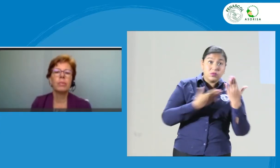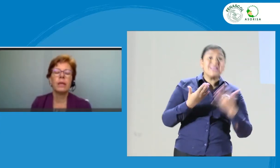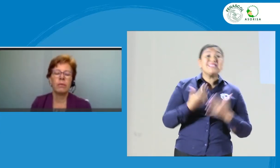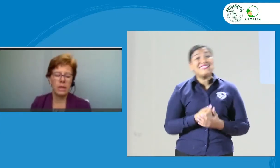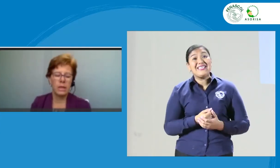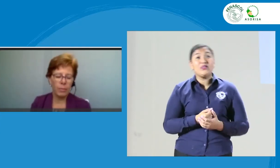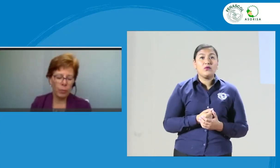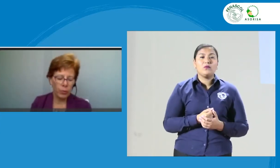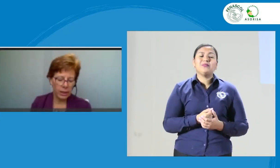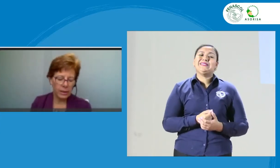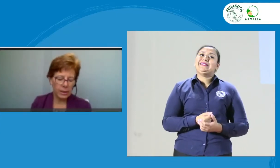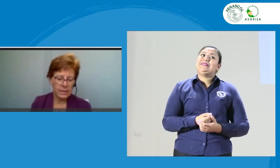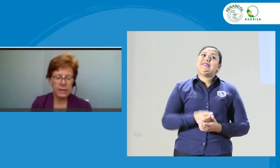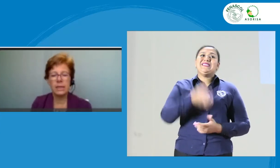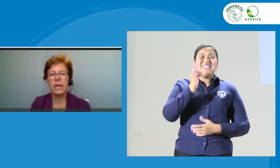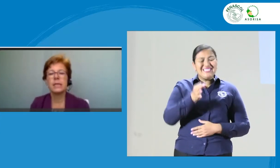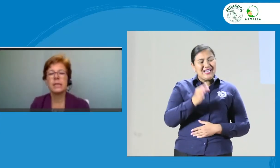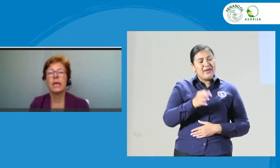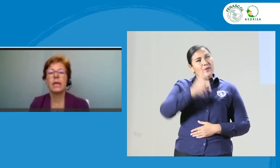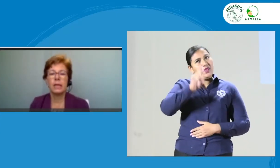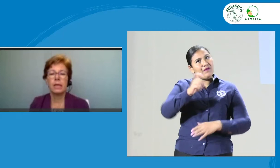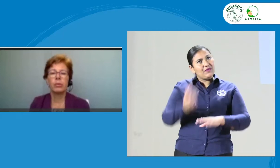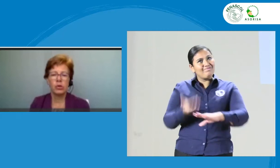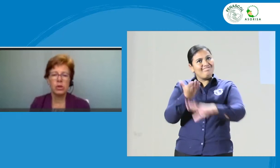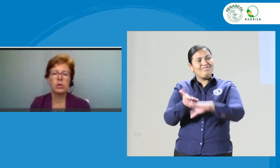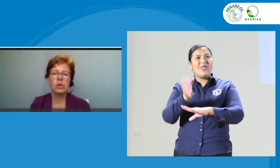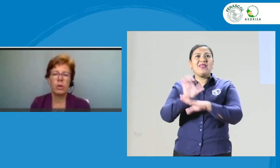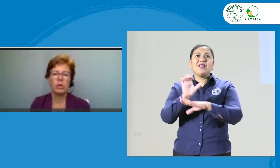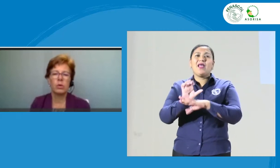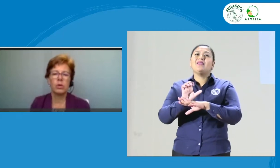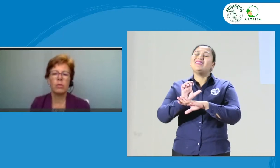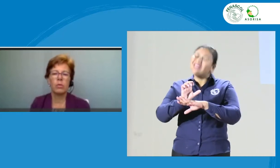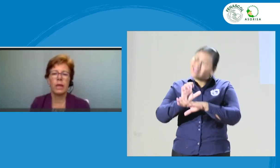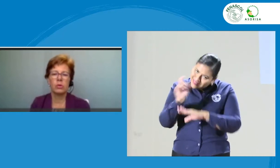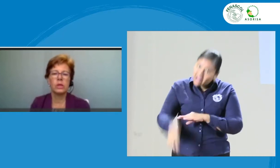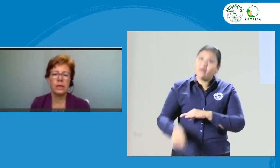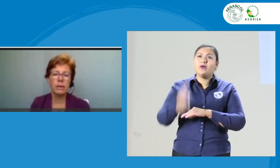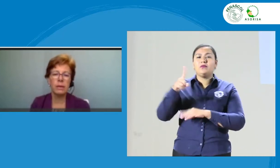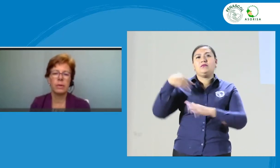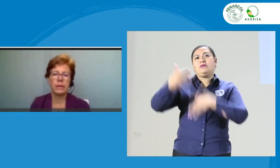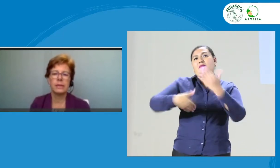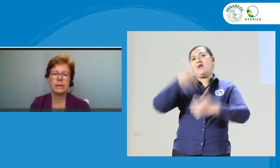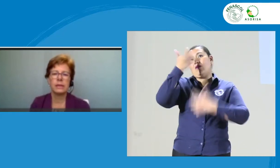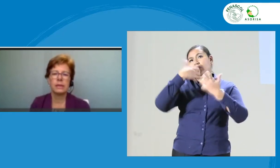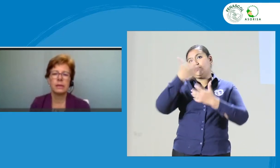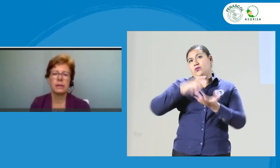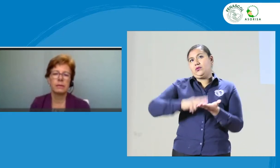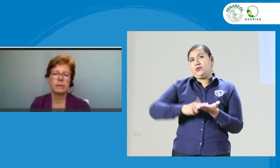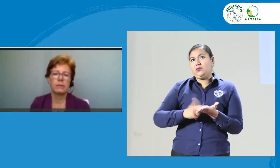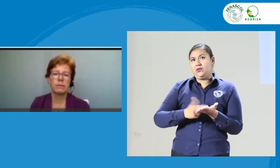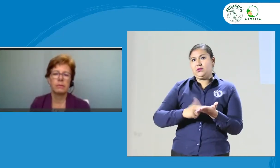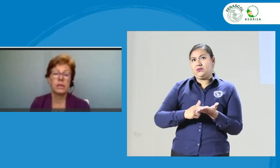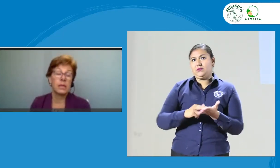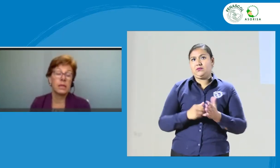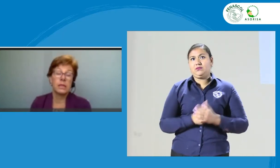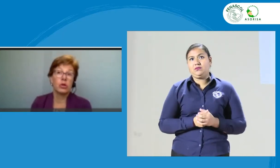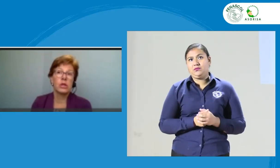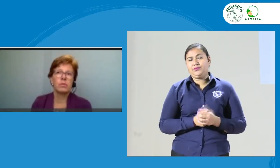eso uno siempre debería proponer en las entidades que hayan procesos de evaluación para los intérpretes. Desde